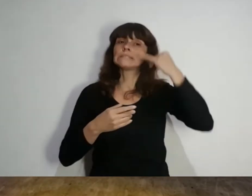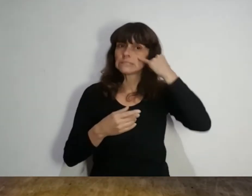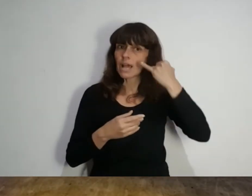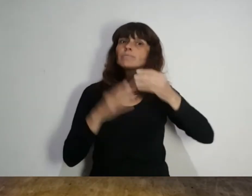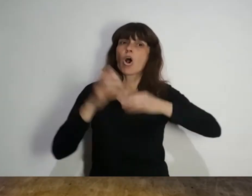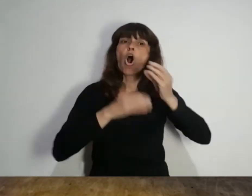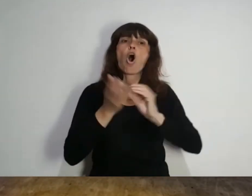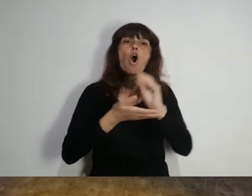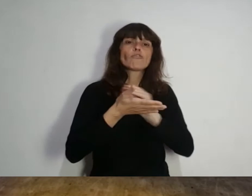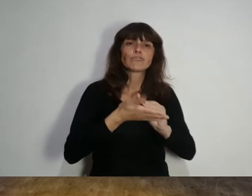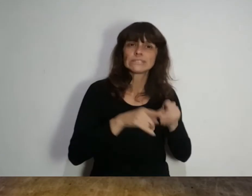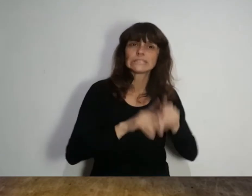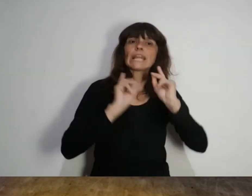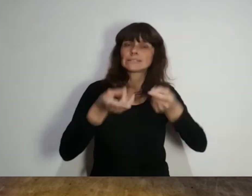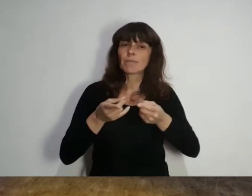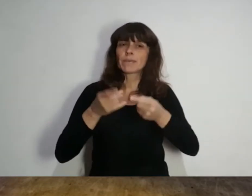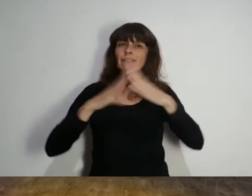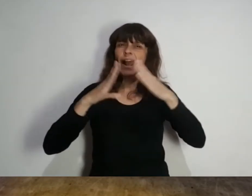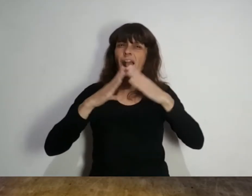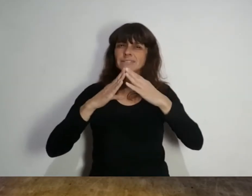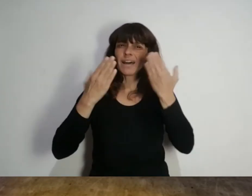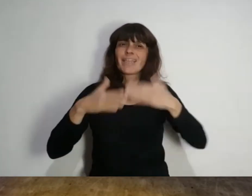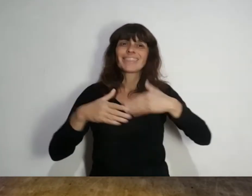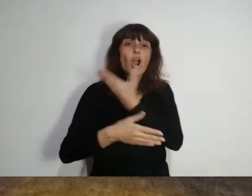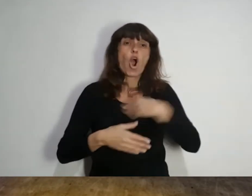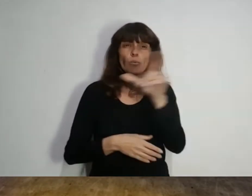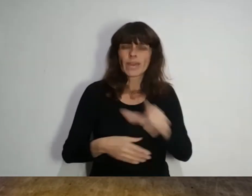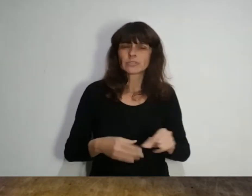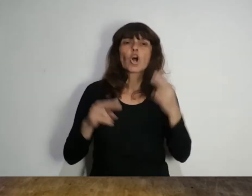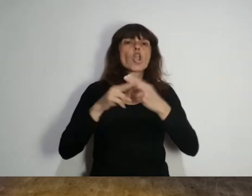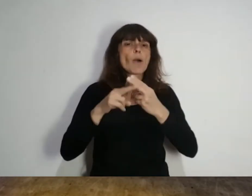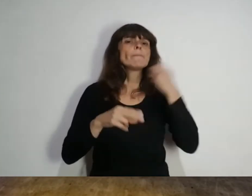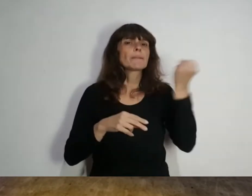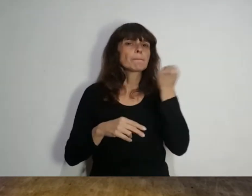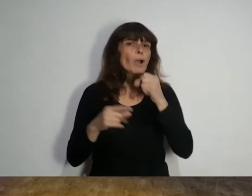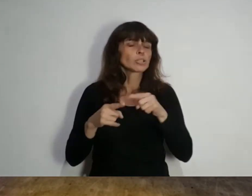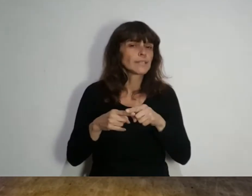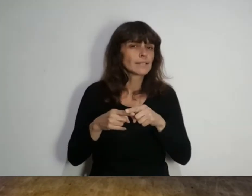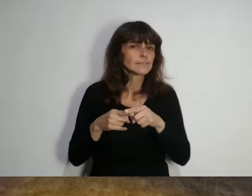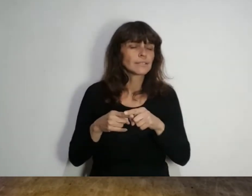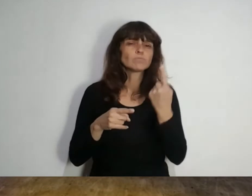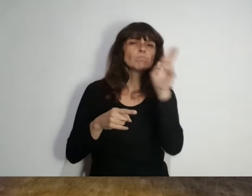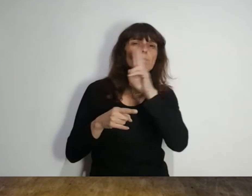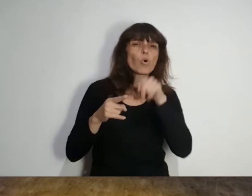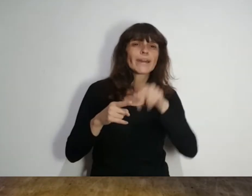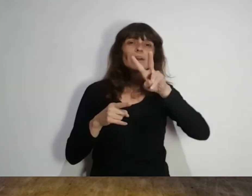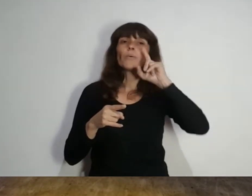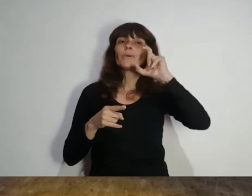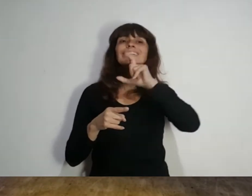dan vueltas por las oficinas de Casa Rosada. El nombre propio que gana terreno en las discusiones es el de